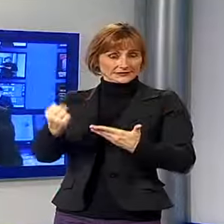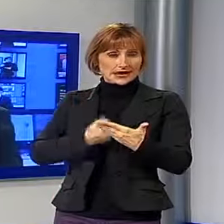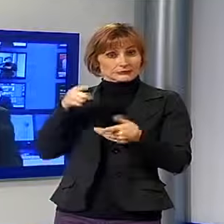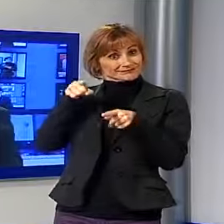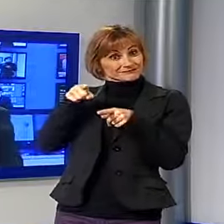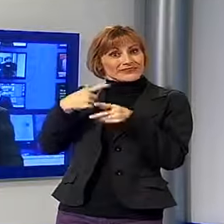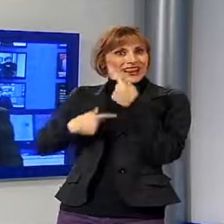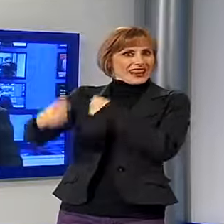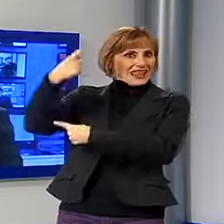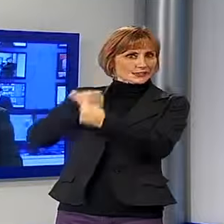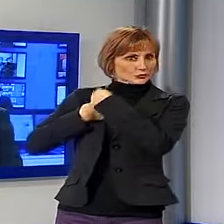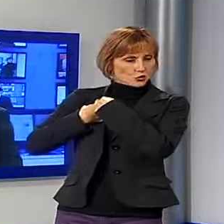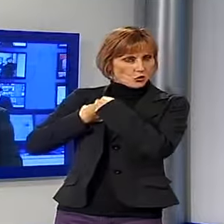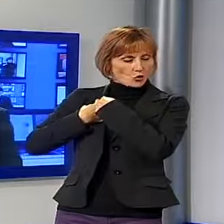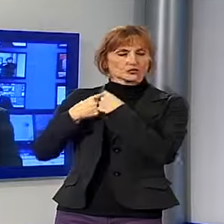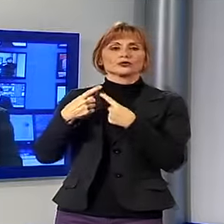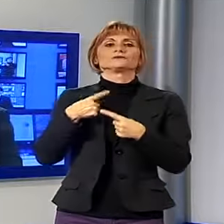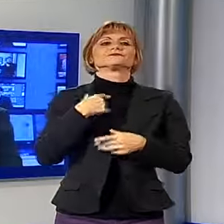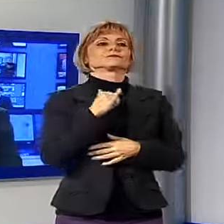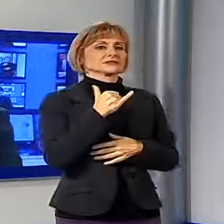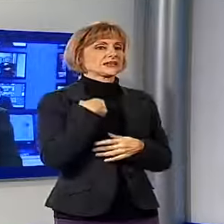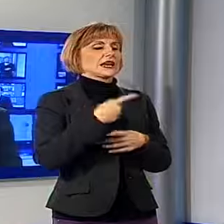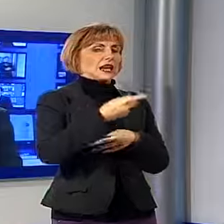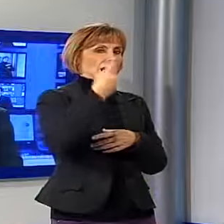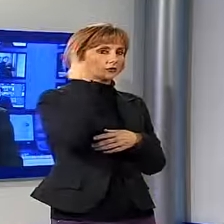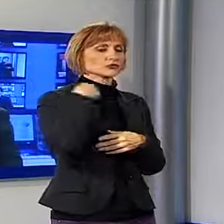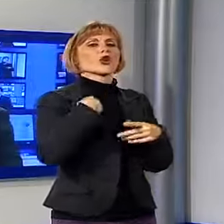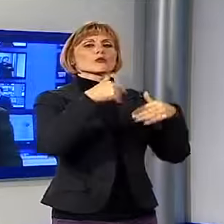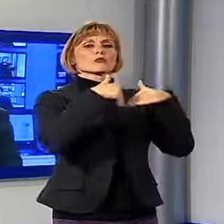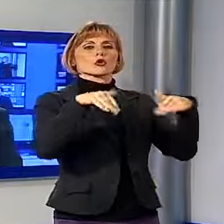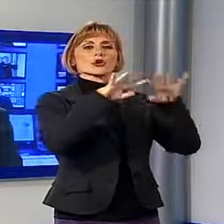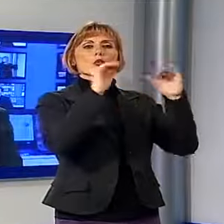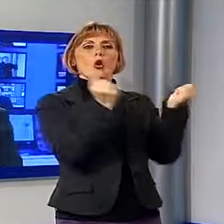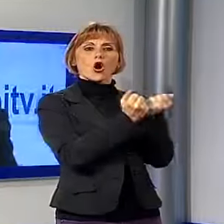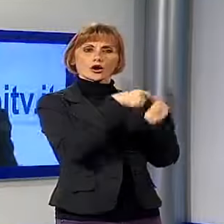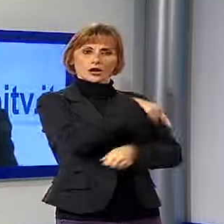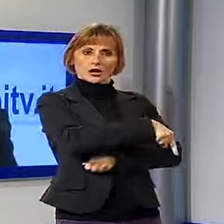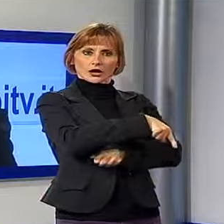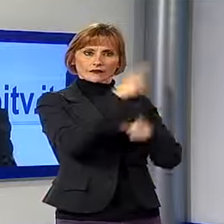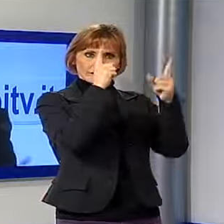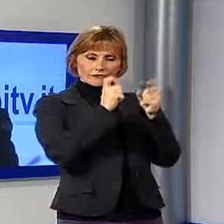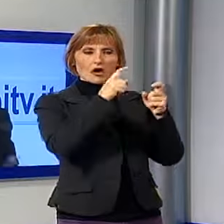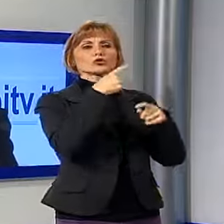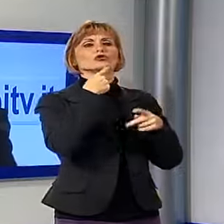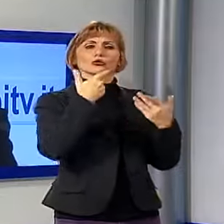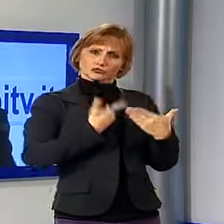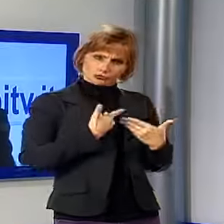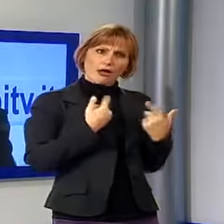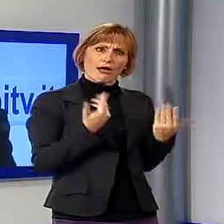reporter. Esatto, la mostra Wordpress Photo comunque ci sarà anche quest'anno, come ormai di consueto Lucca è la terza tappa in